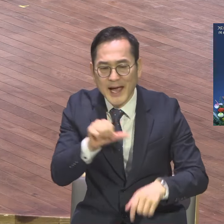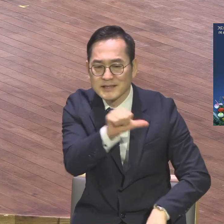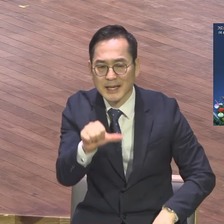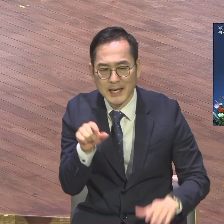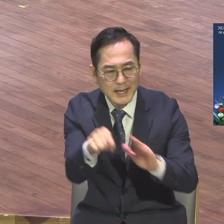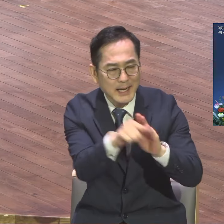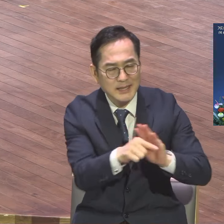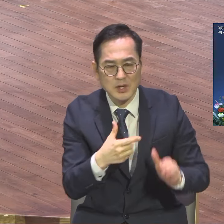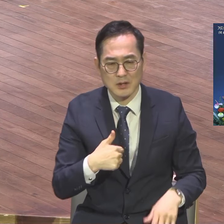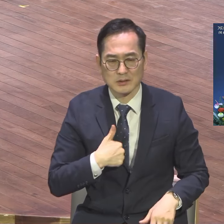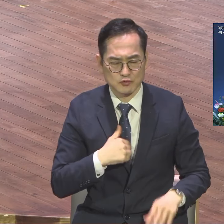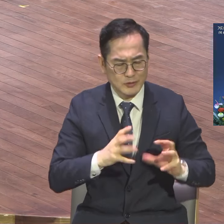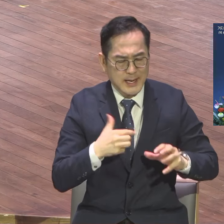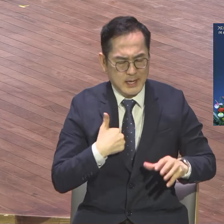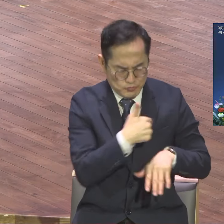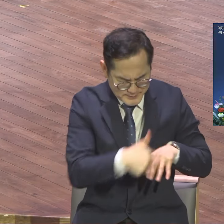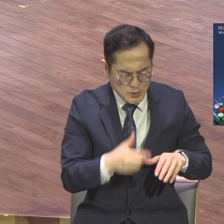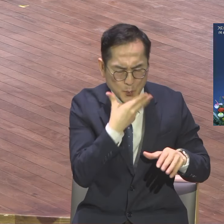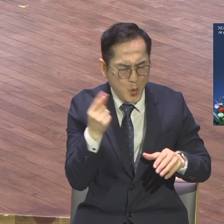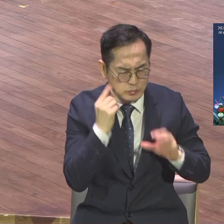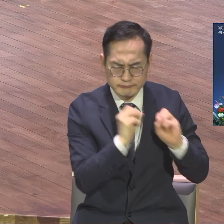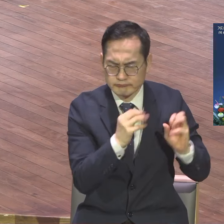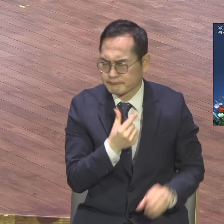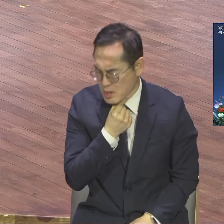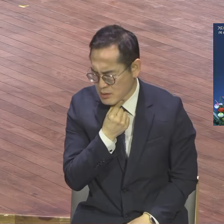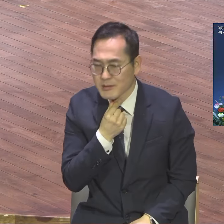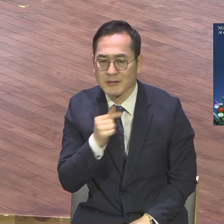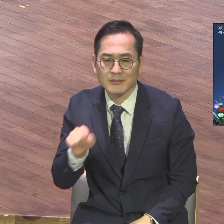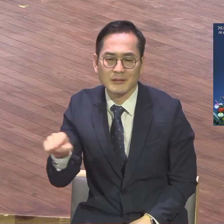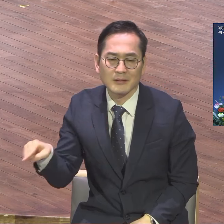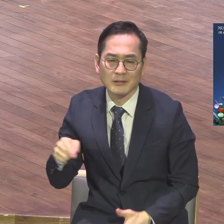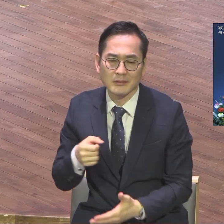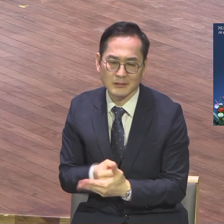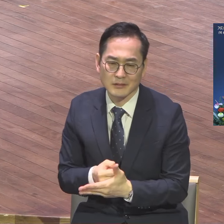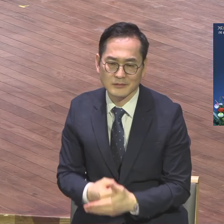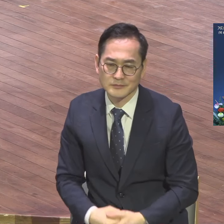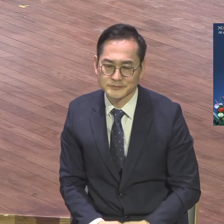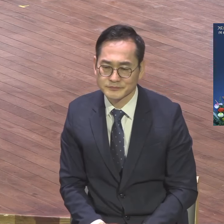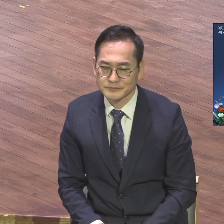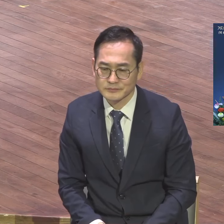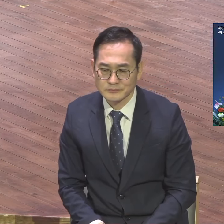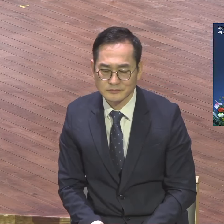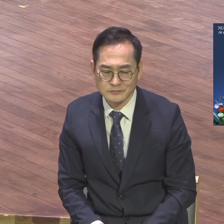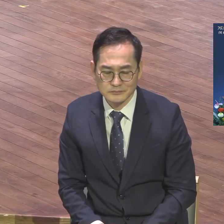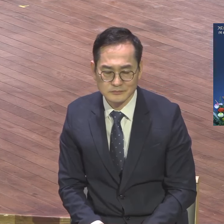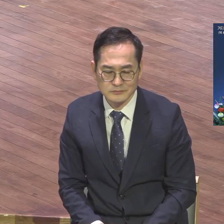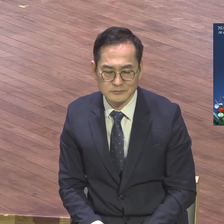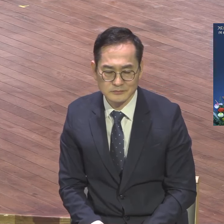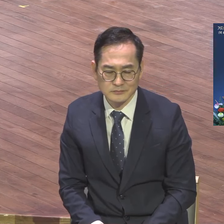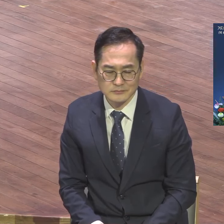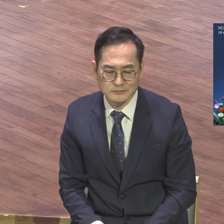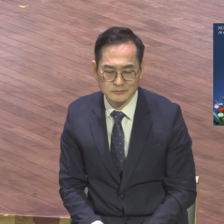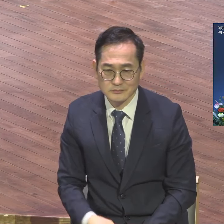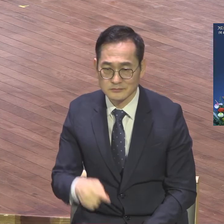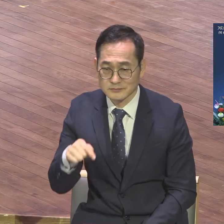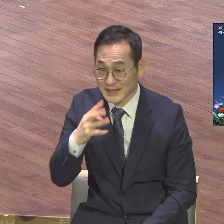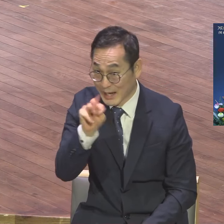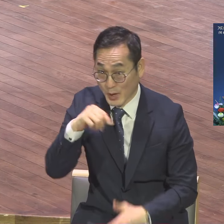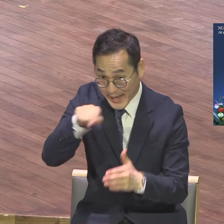있어 교회 안에서 안성에 우리 예원 러시아 교회가 있어요. 러시아